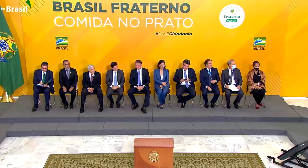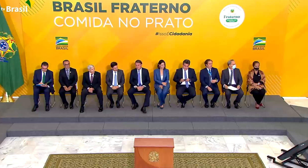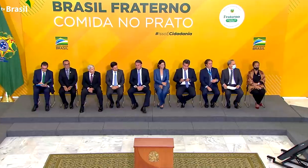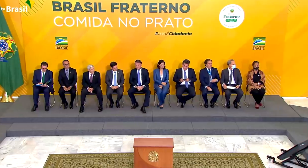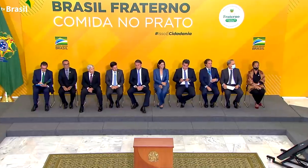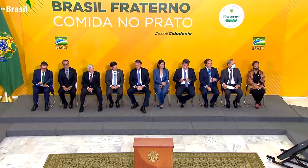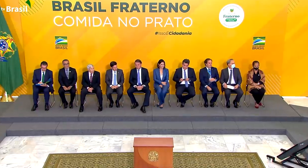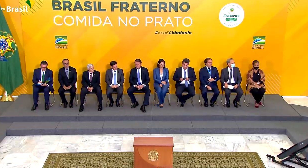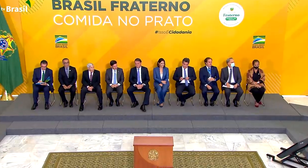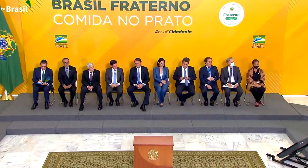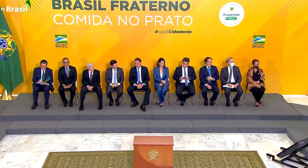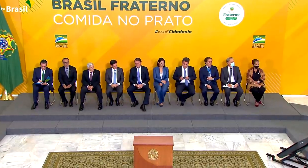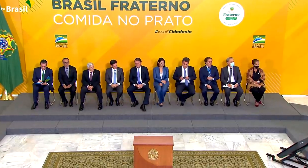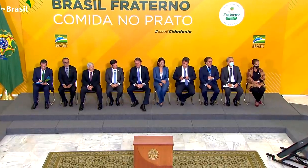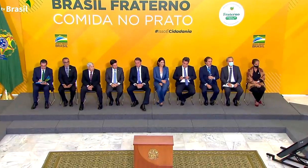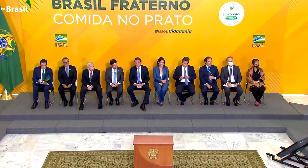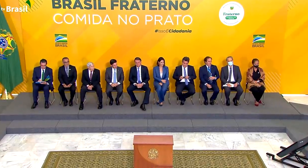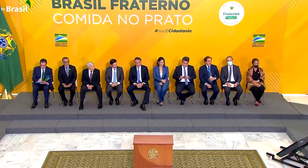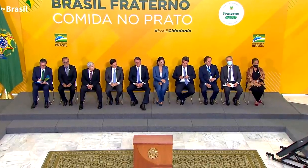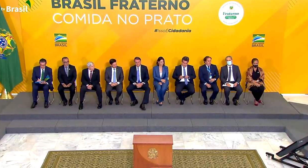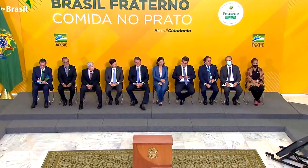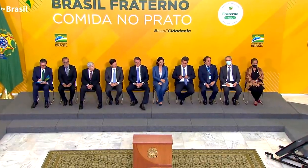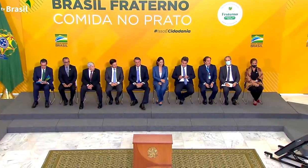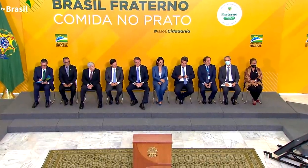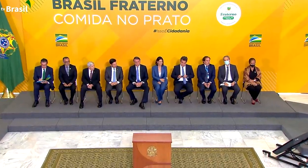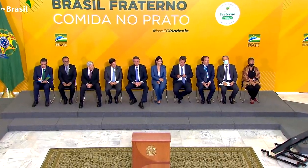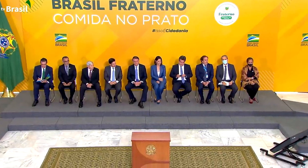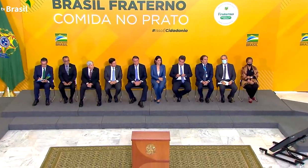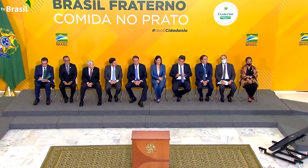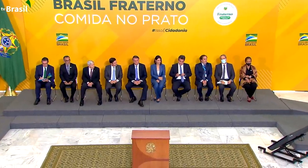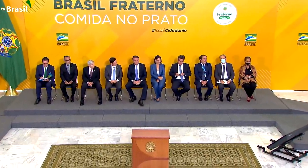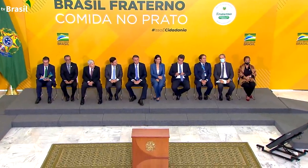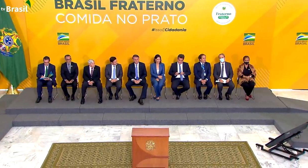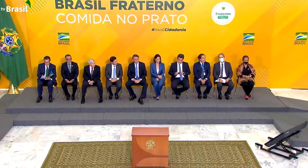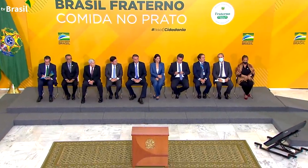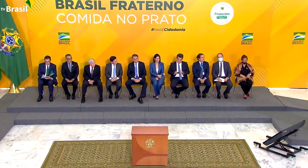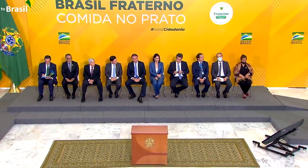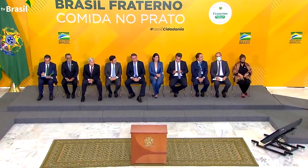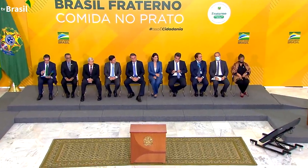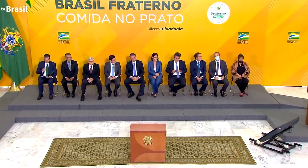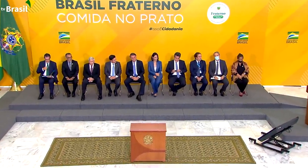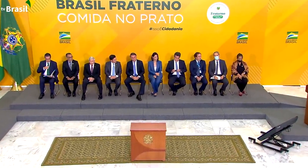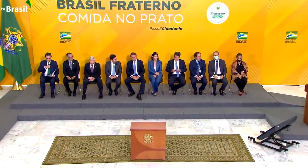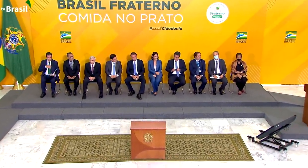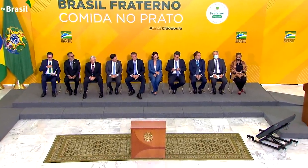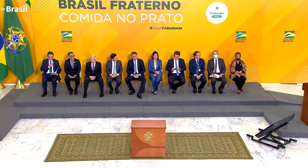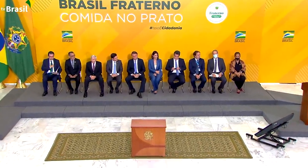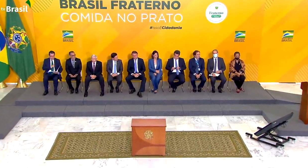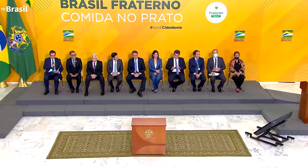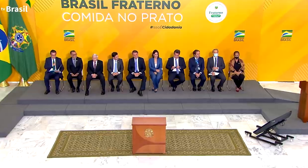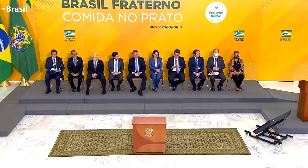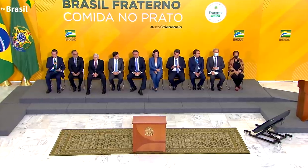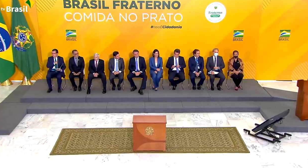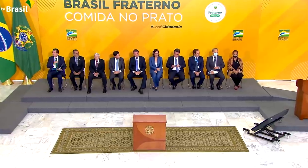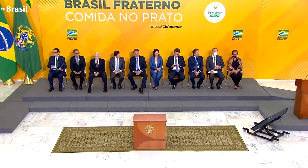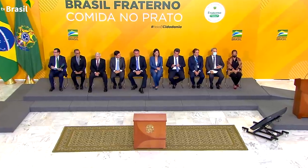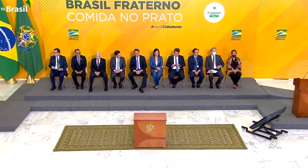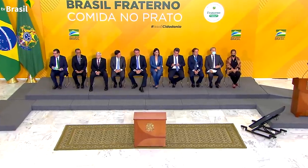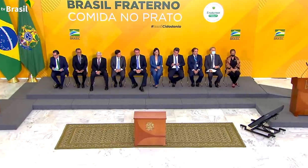Convidamos a fazer uso da palavra o presidente da Associação Brasileira da Indústria de Alimentos, João Dornelas.